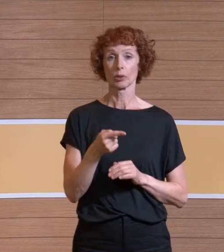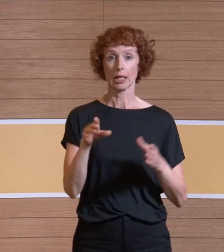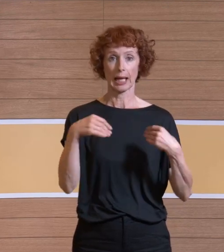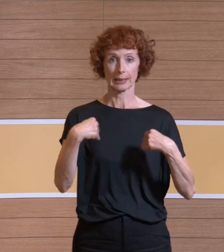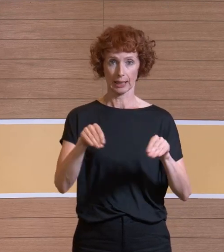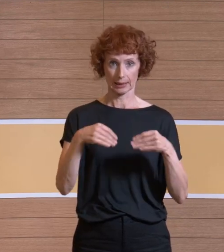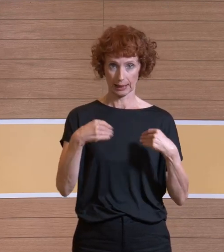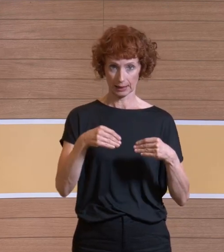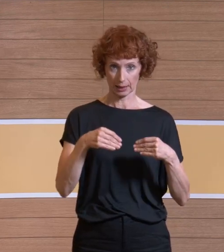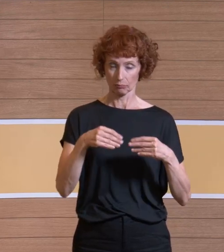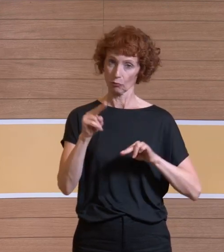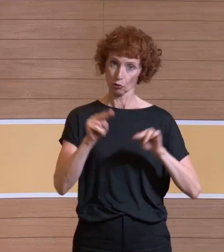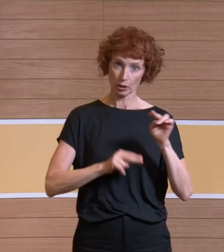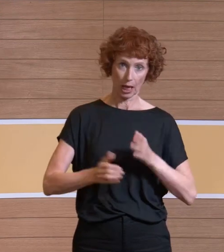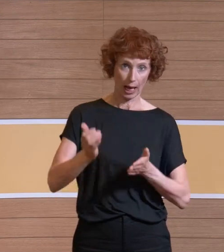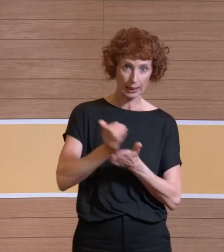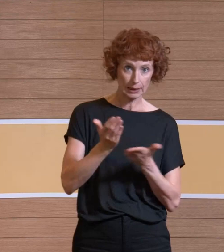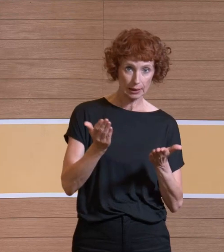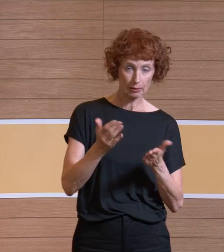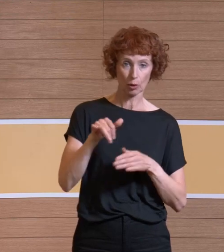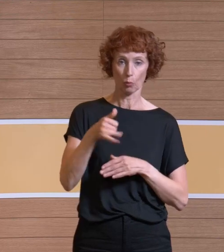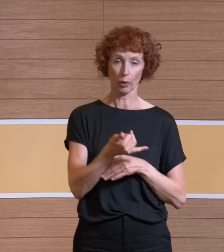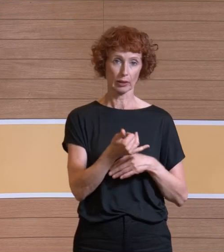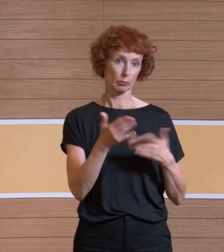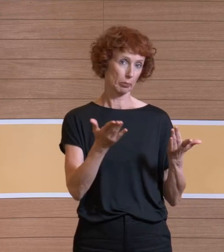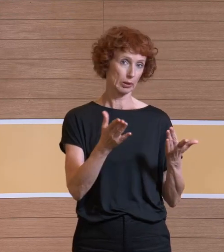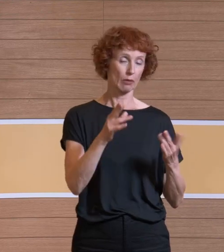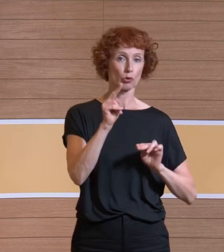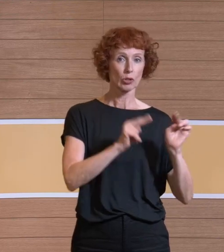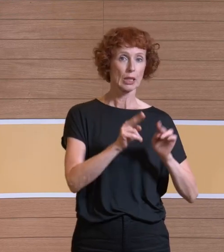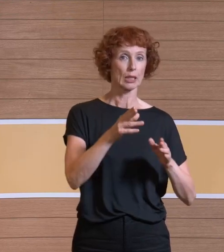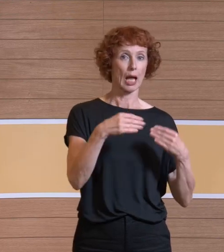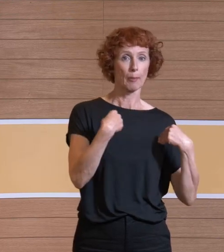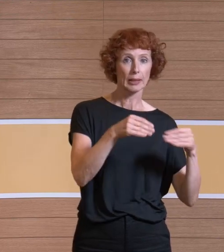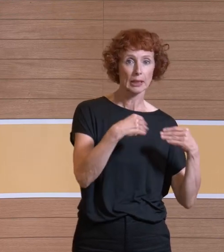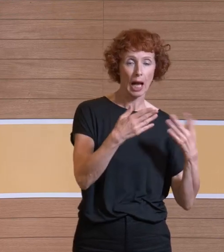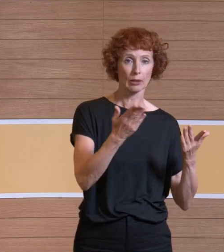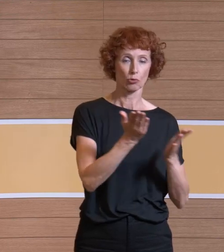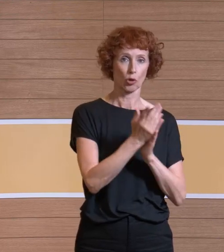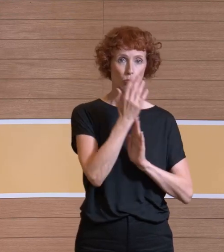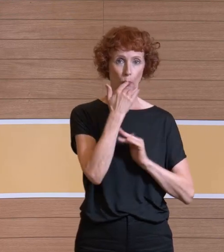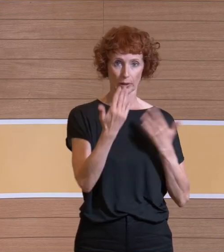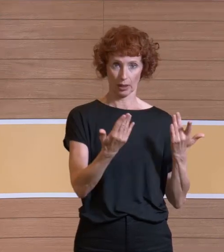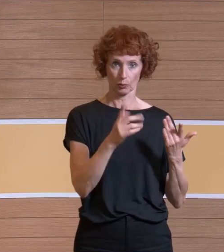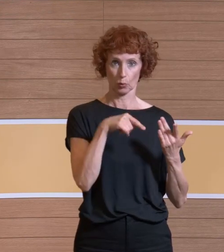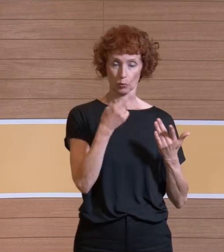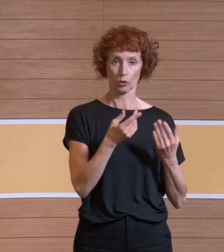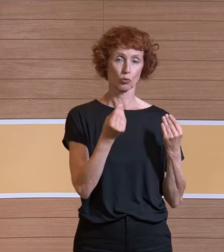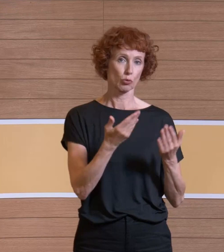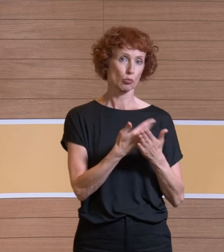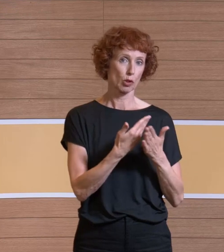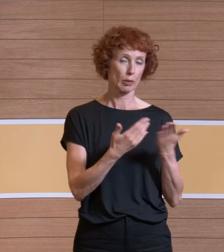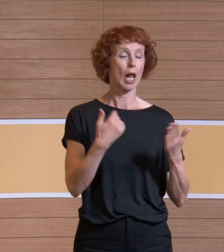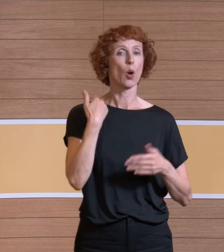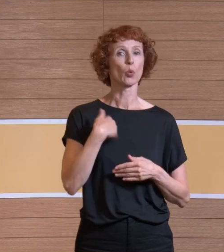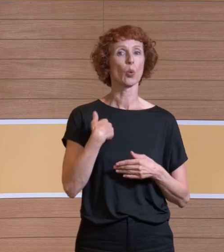variiert. Wir haben ein Projekt, wo wir uns mit Textilien beschäftigen, wo wir unterschiedliche Materialien ausprobieren. Wir haben das klassische grüne